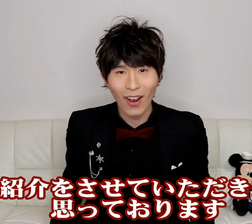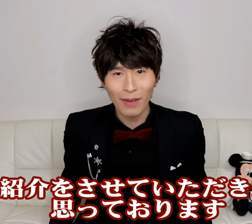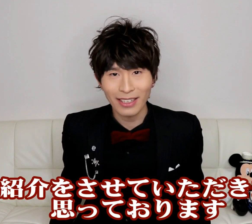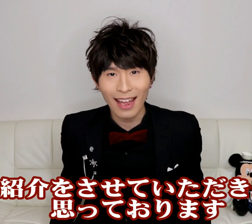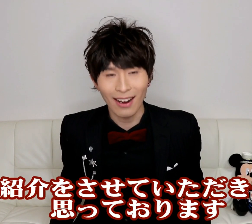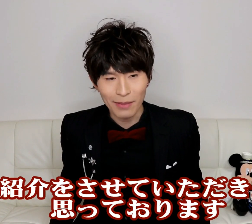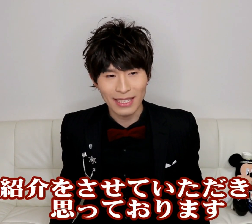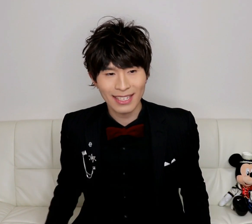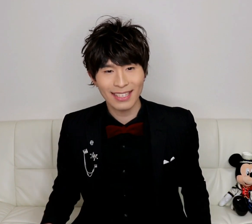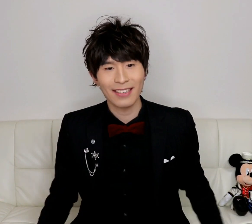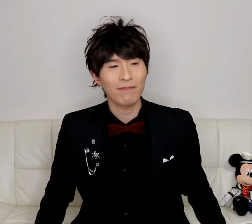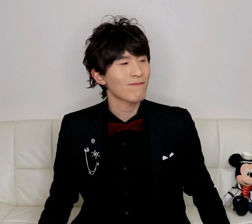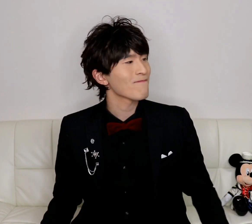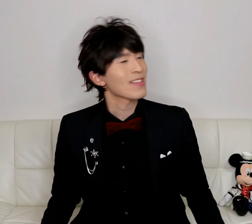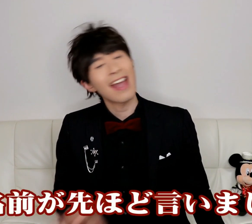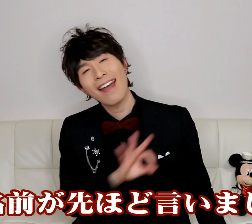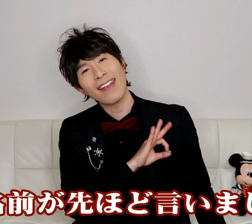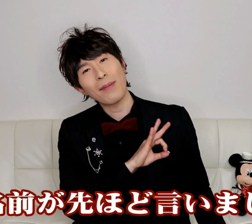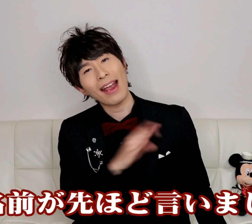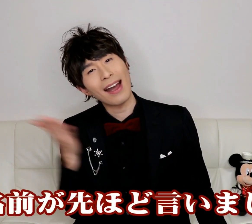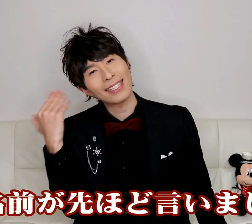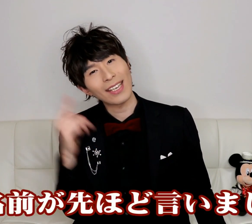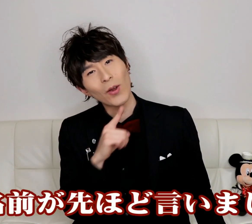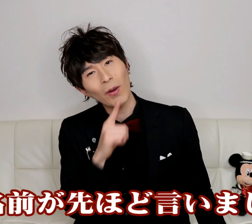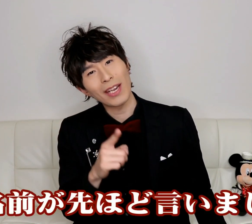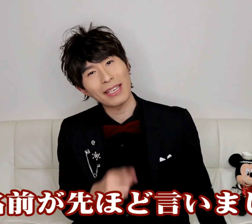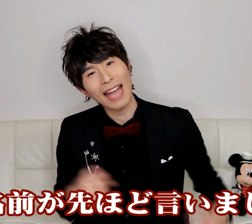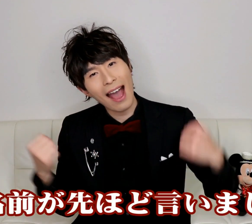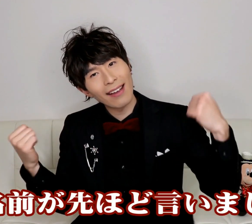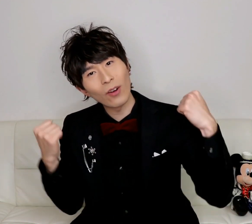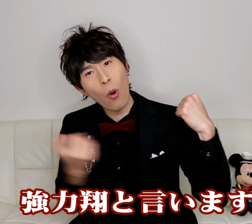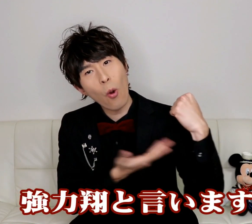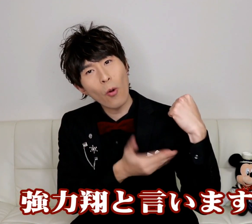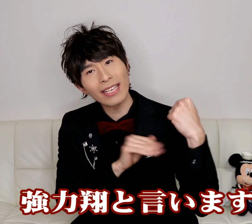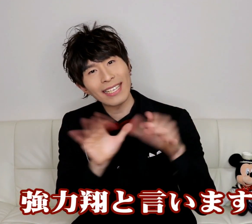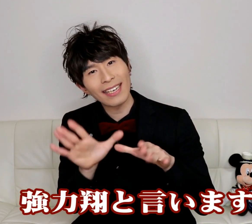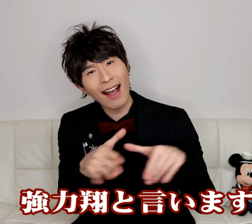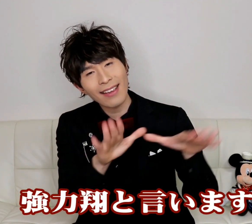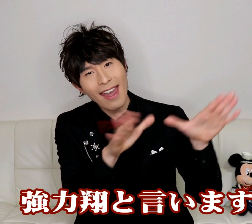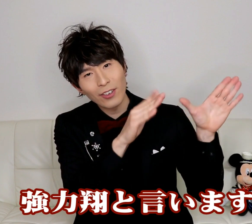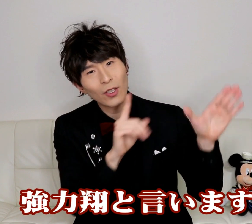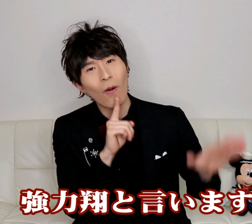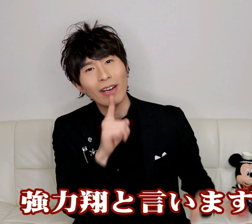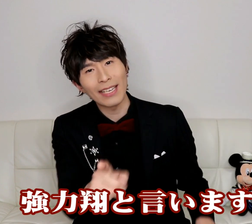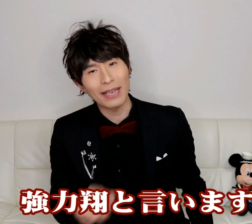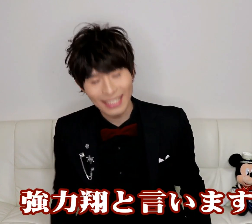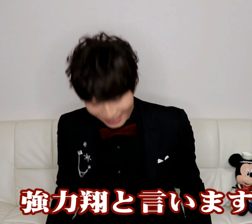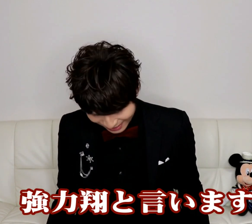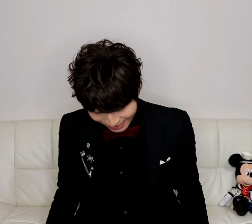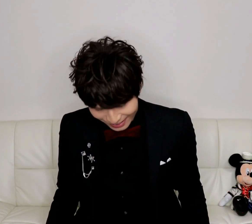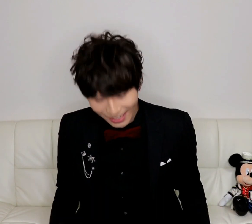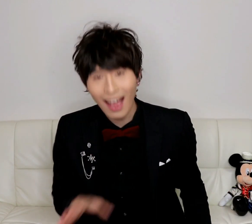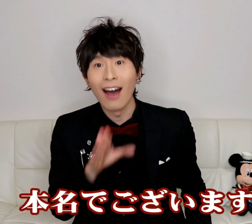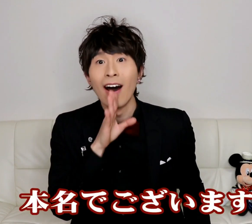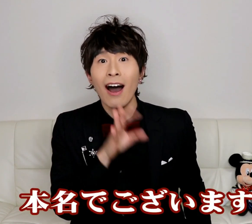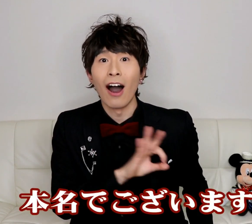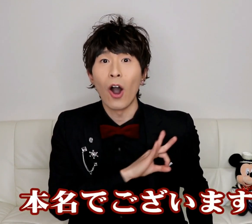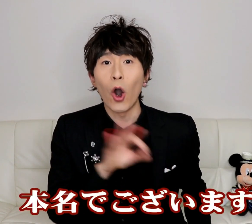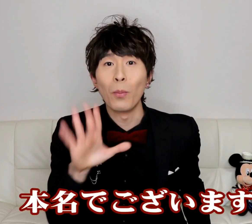と思っております名前が先ほど言いましたゴーリヒカケルと言います本